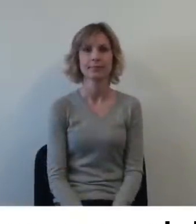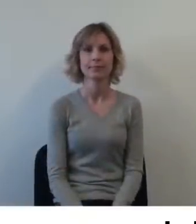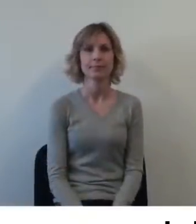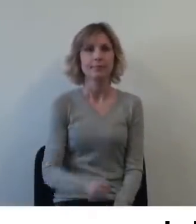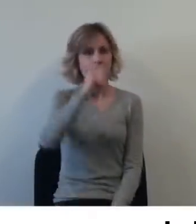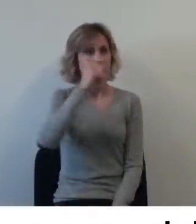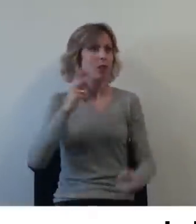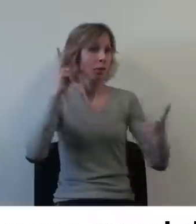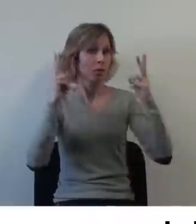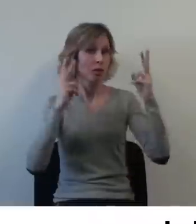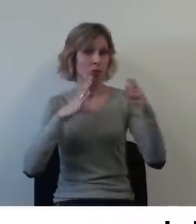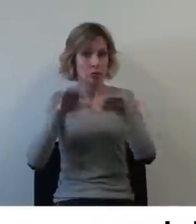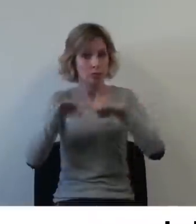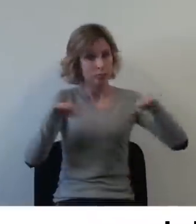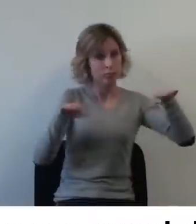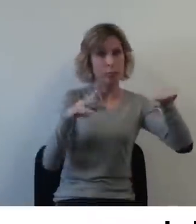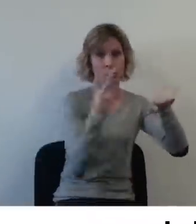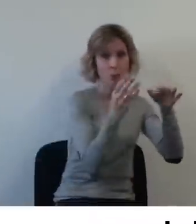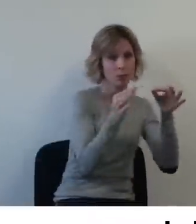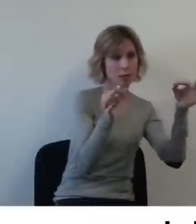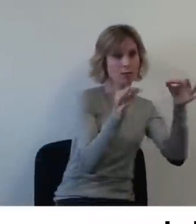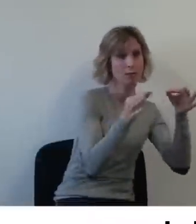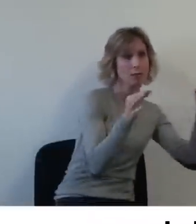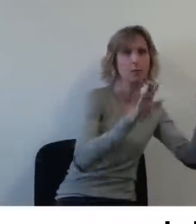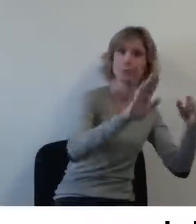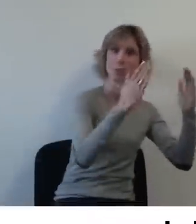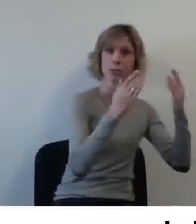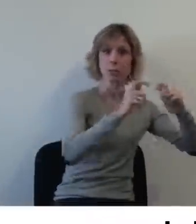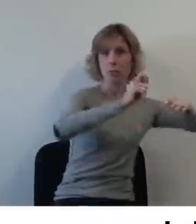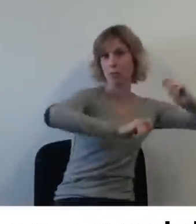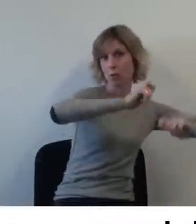Le musée de Bretagne dispose aussi de deux salles d'exposition temporaires.